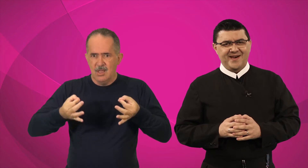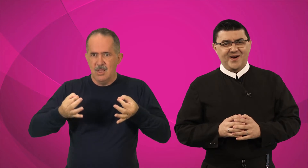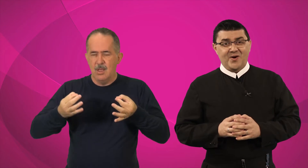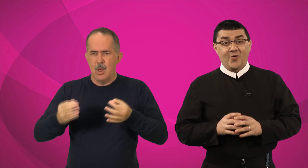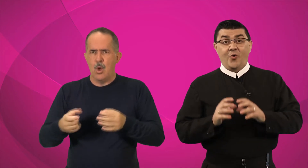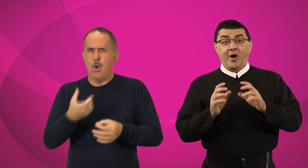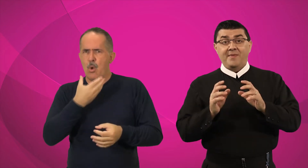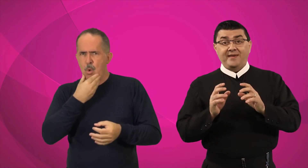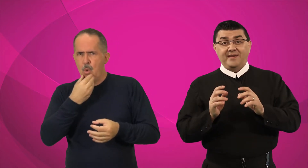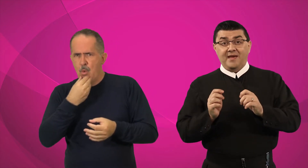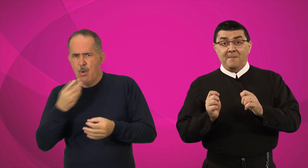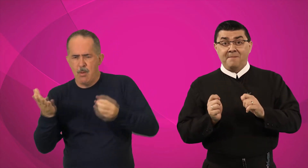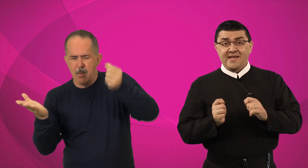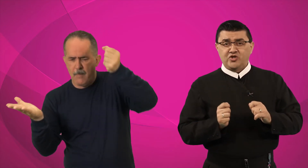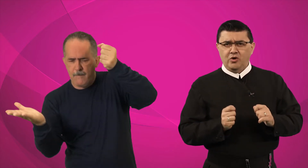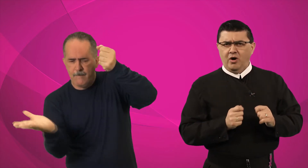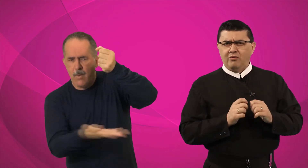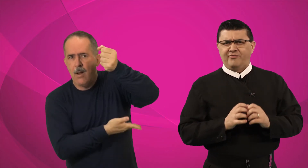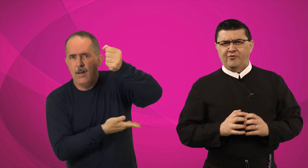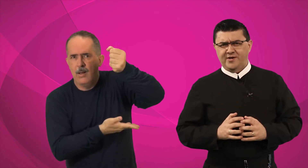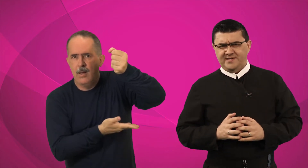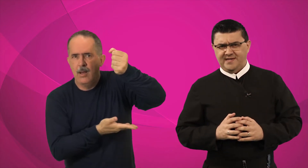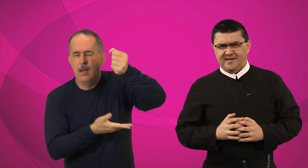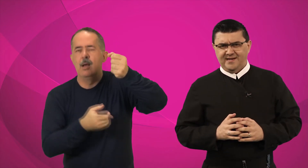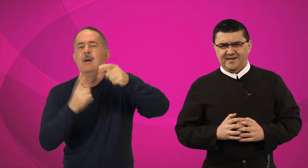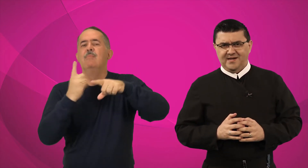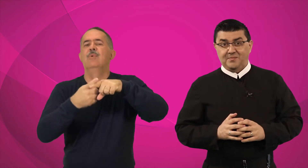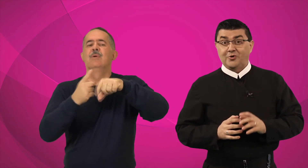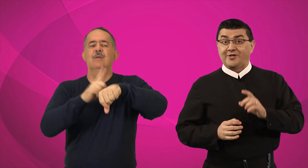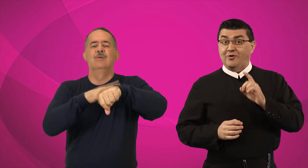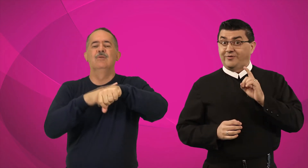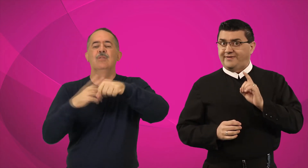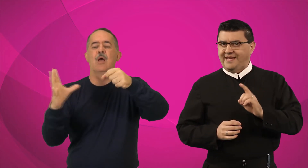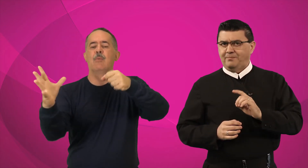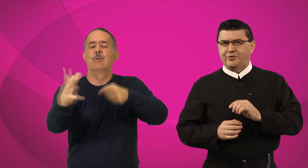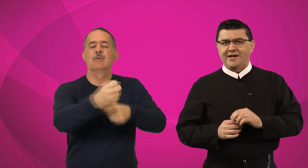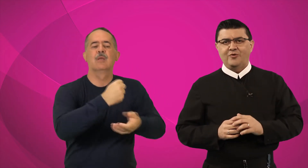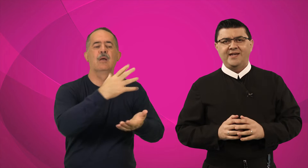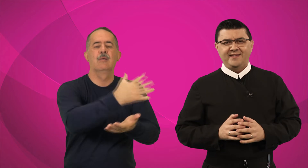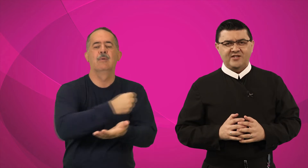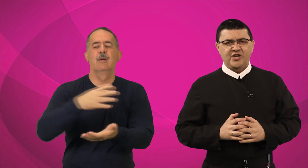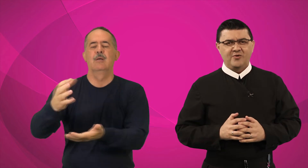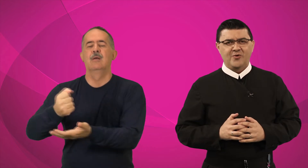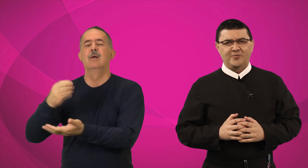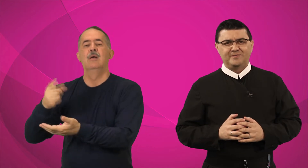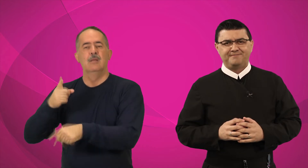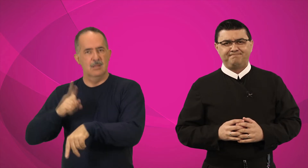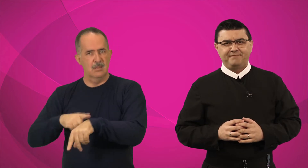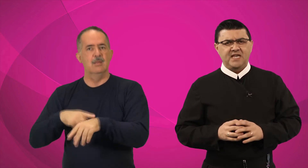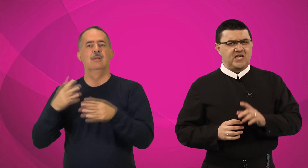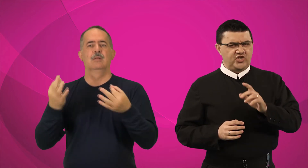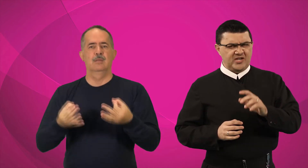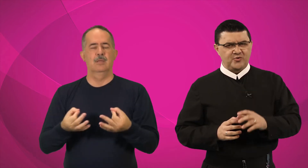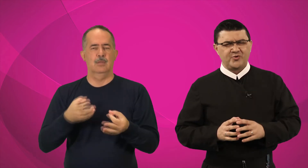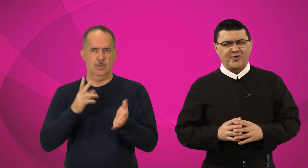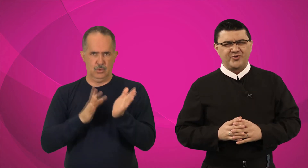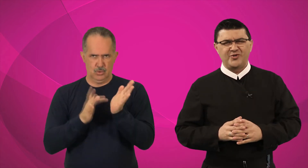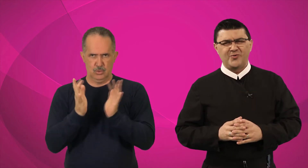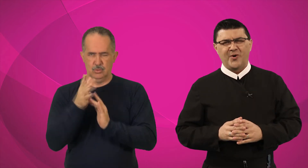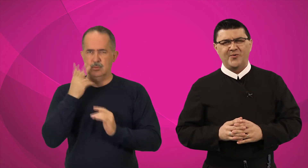o homem mete logo a foice, porque o tempo da colheita chegou. E Jesus continuou.